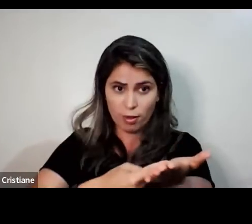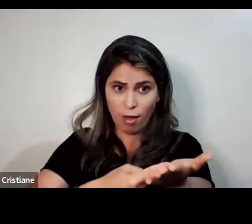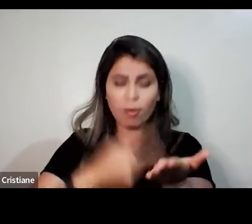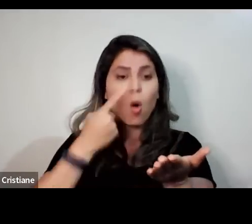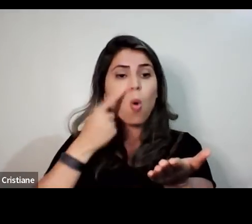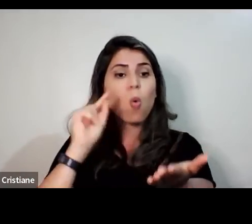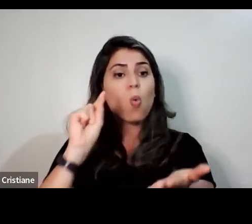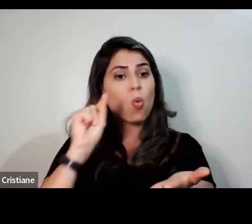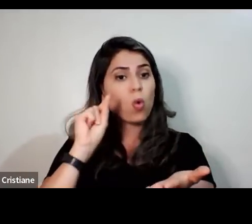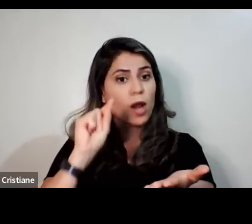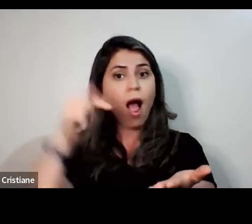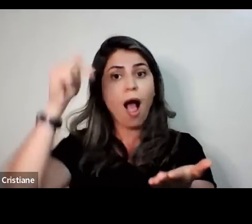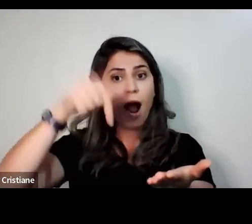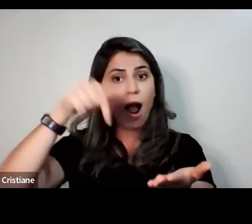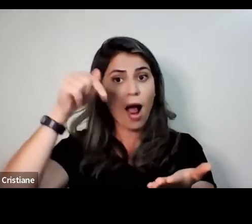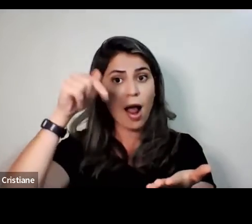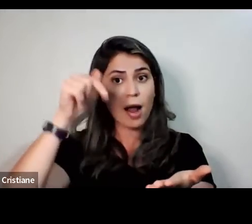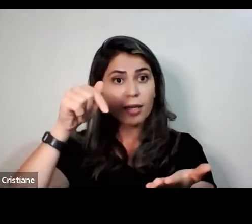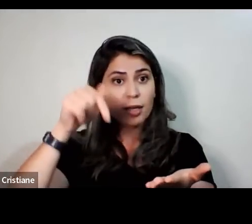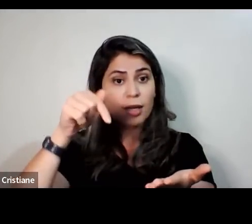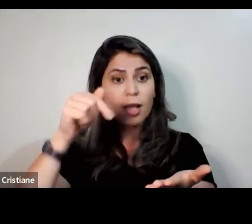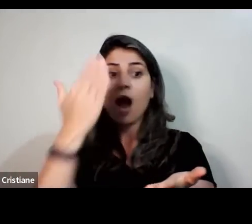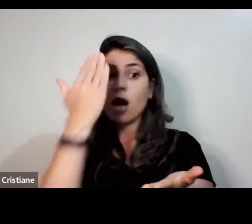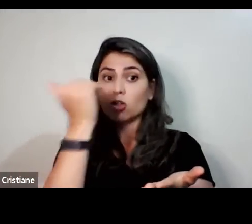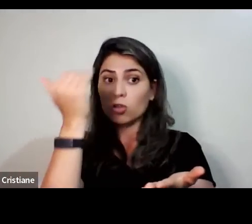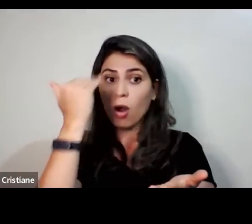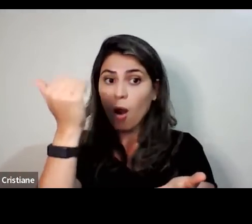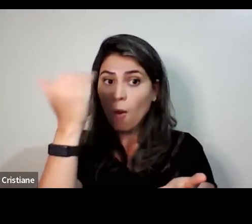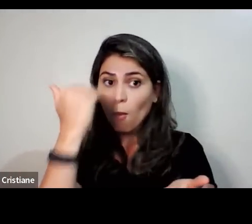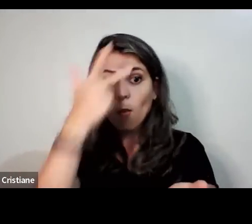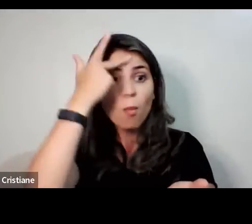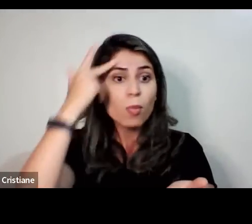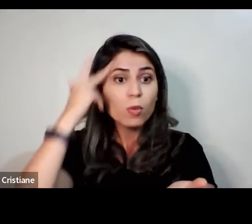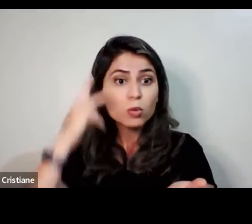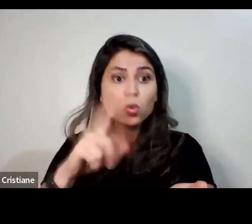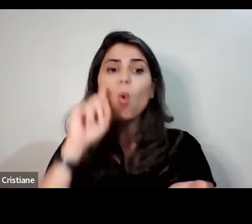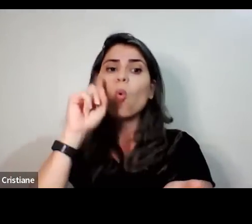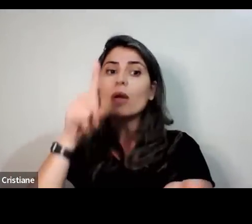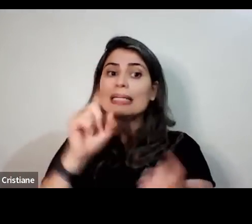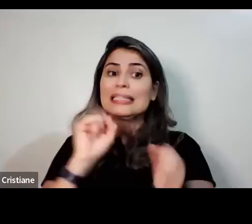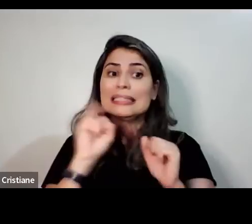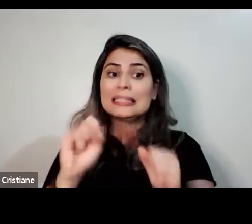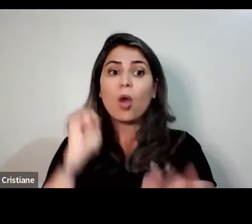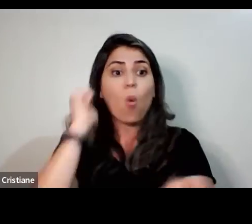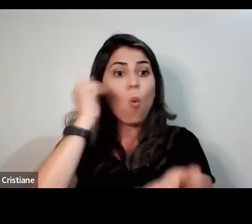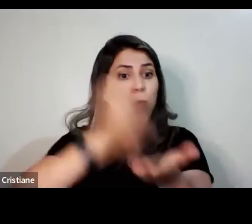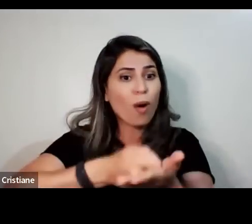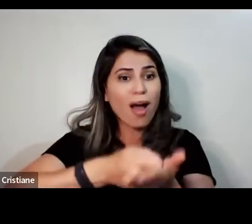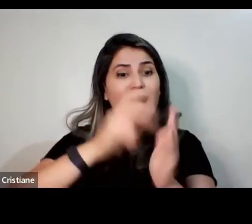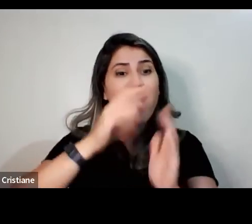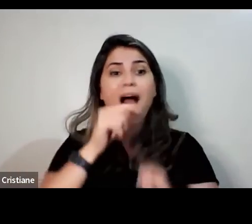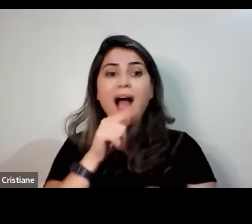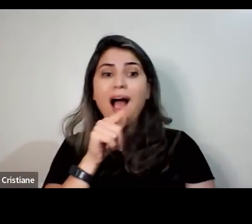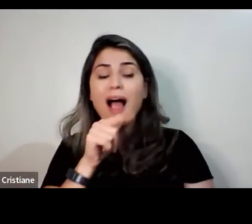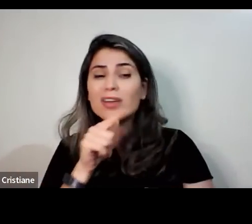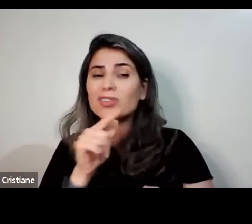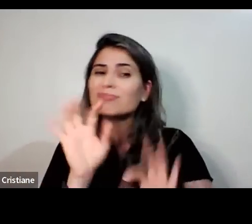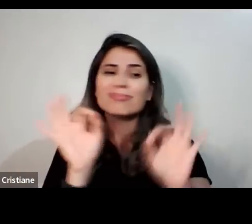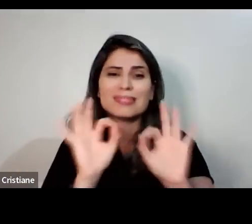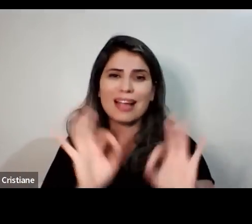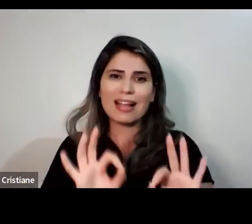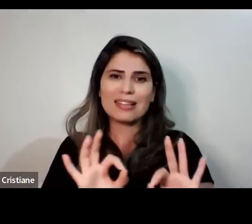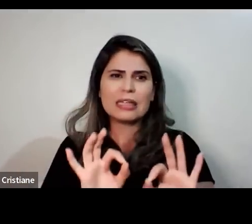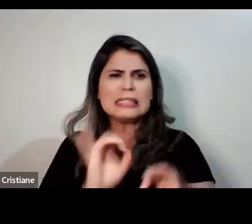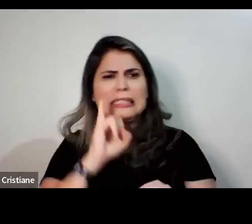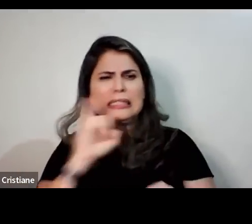dúvidas de pessoas que ainda não estão com o produto, que não começaram o projeto. Pessoas que estão aqui pela primeira vez, que